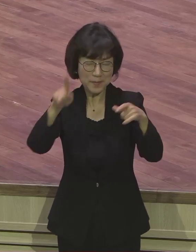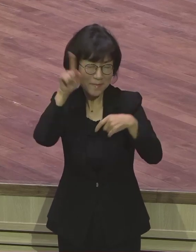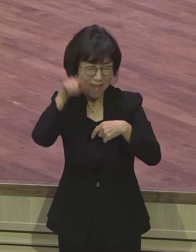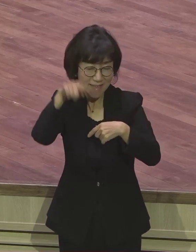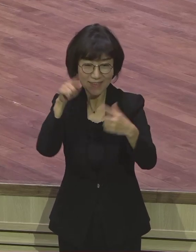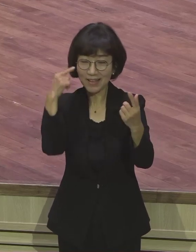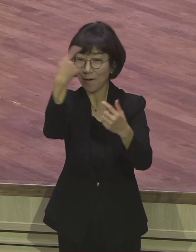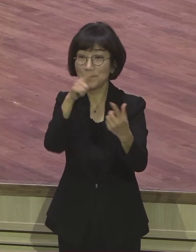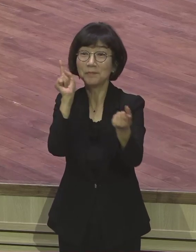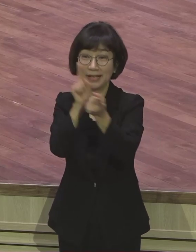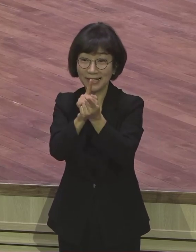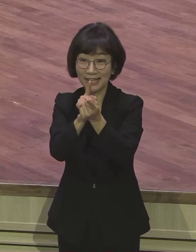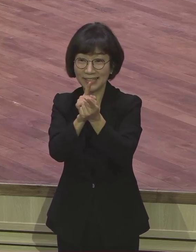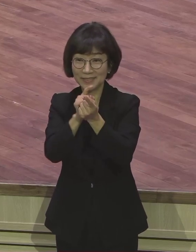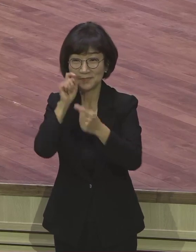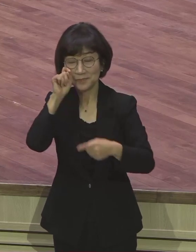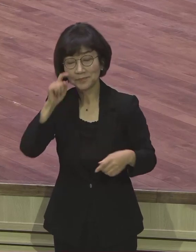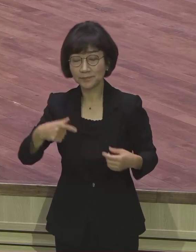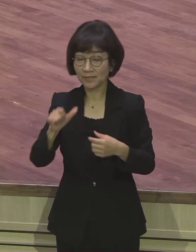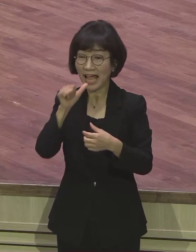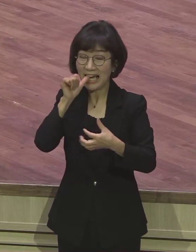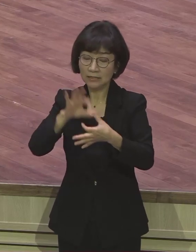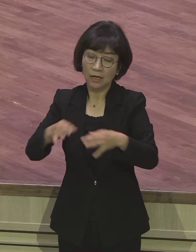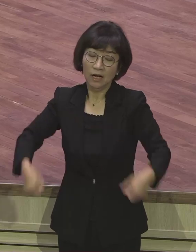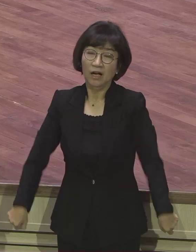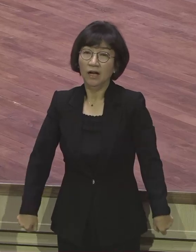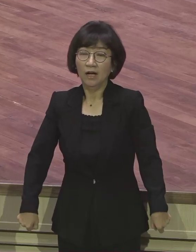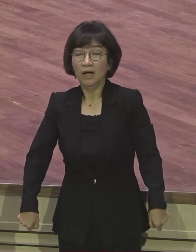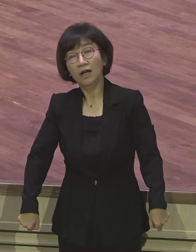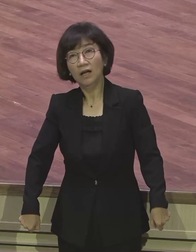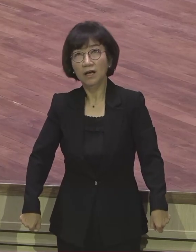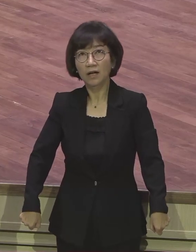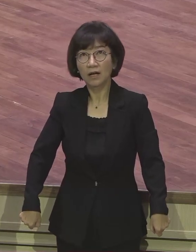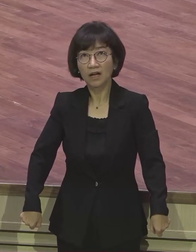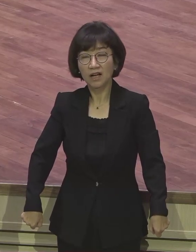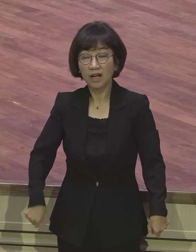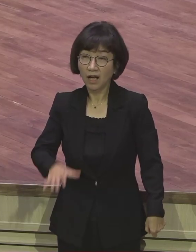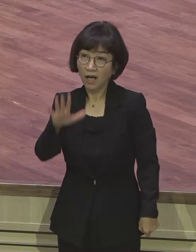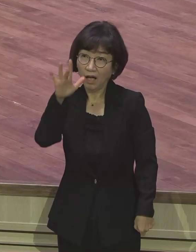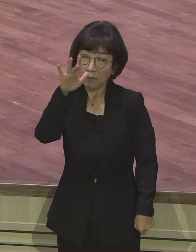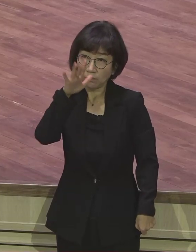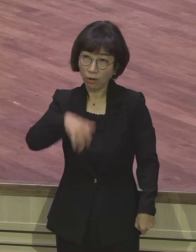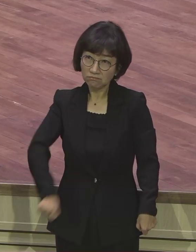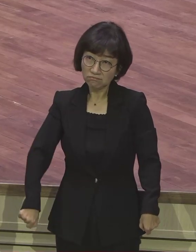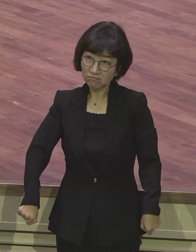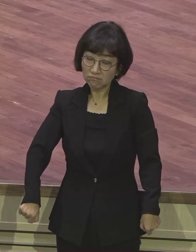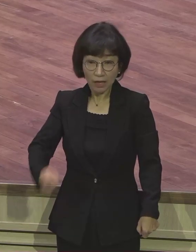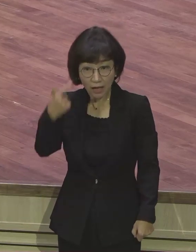그럼 자연스럽게 쇄사슬을 차고 하루 종일 앉았는데 그냥 뭐 물뚱물뚱했겠어요?